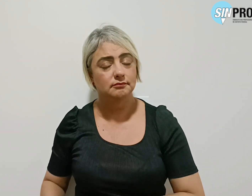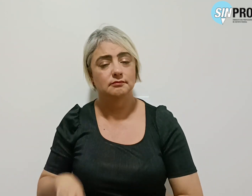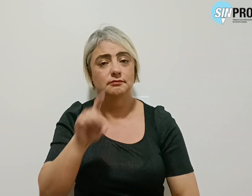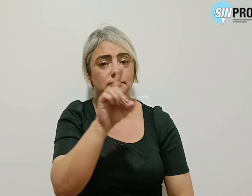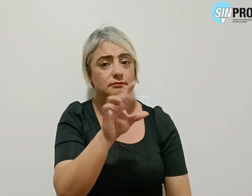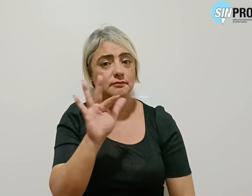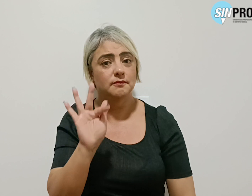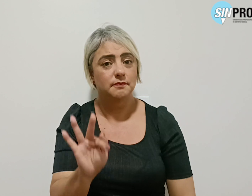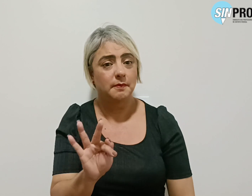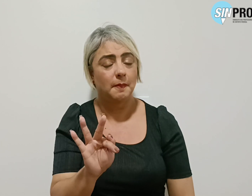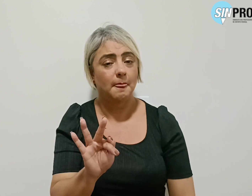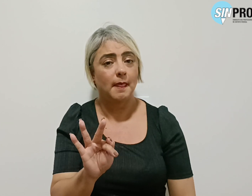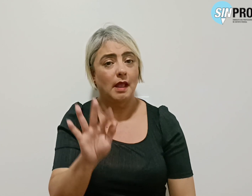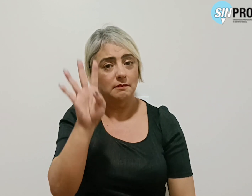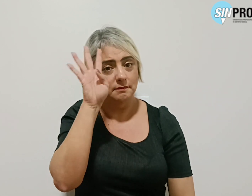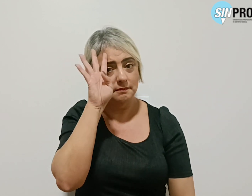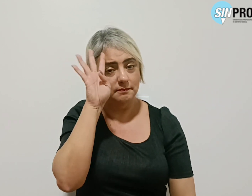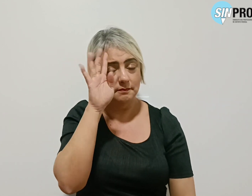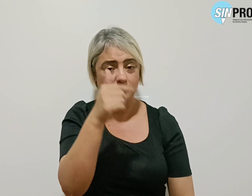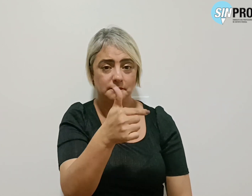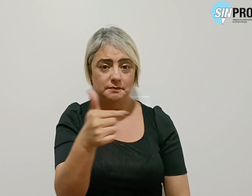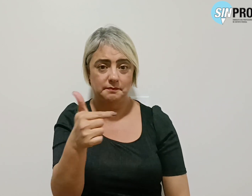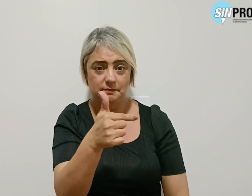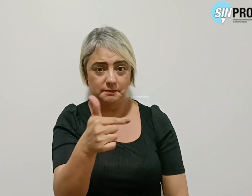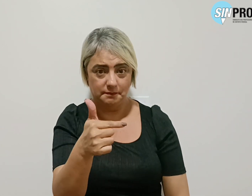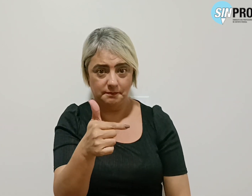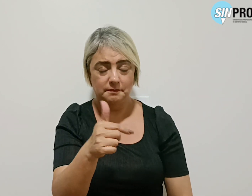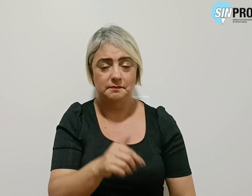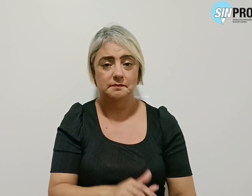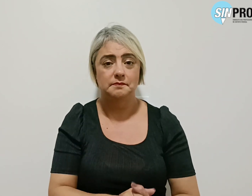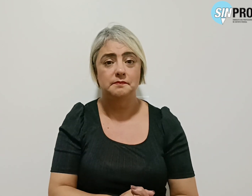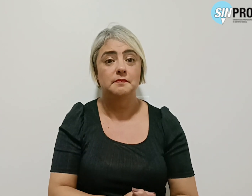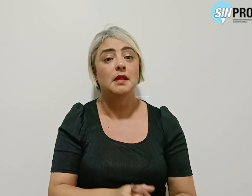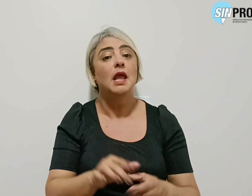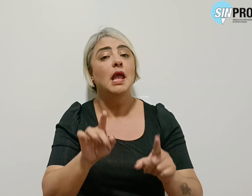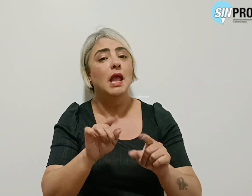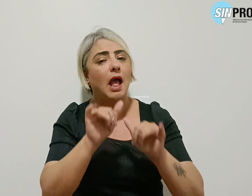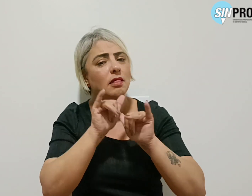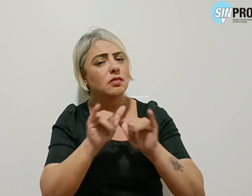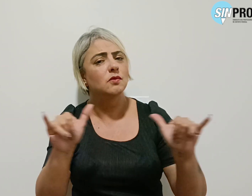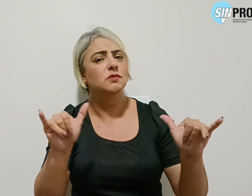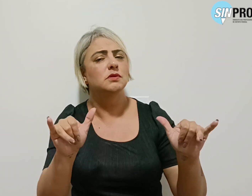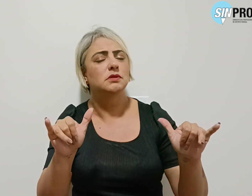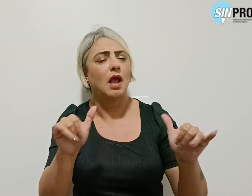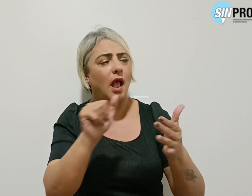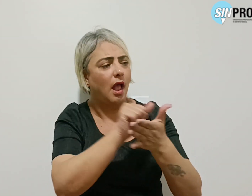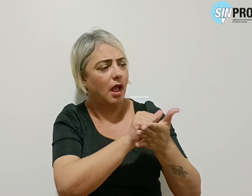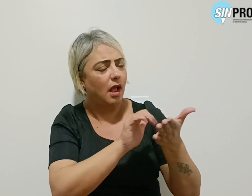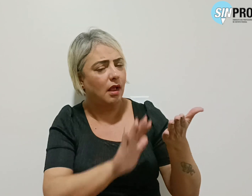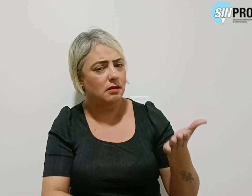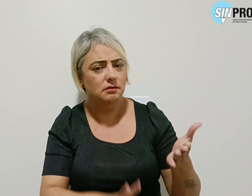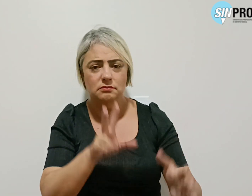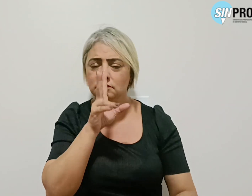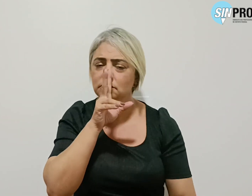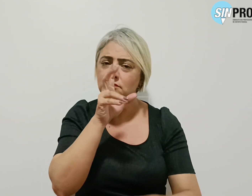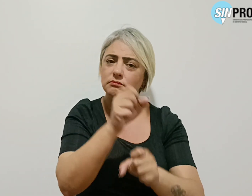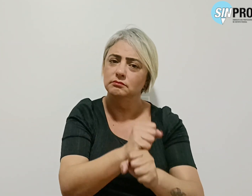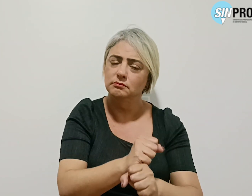Federal nesta quarta, 22 do 5, e anunciaram ações que fortalecem as